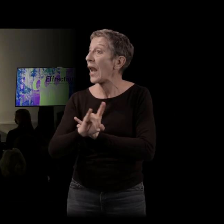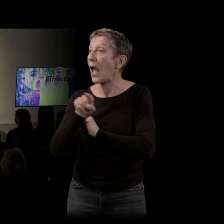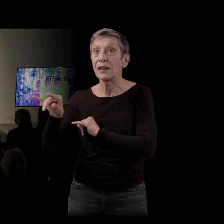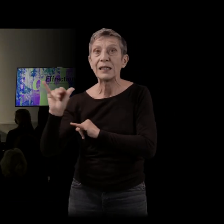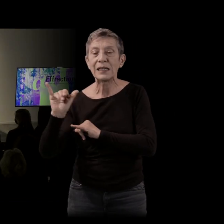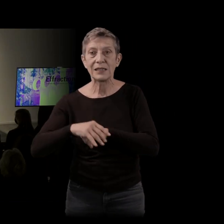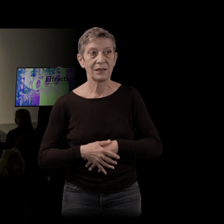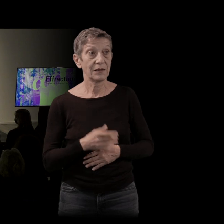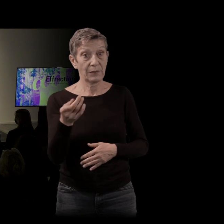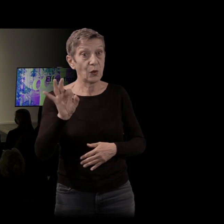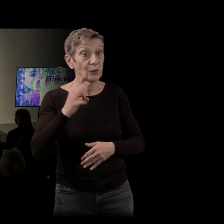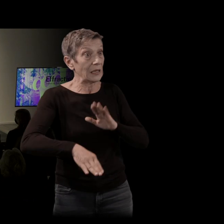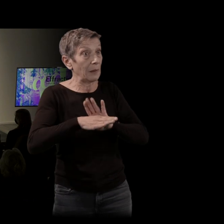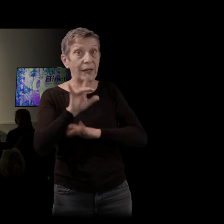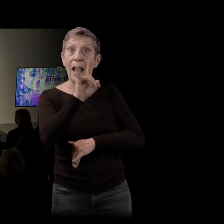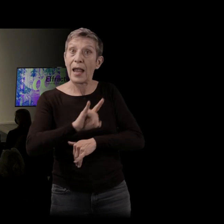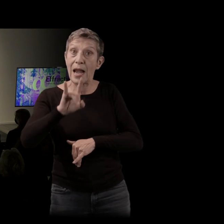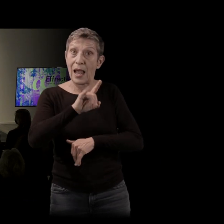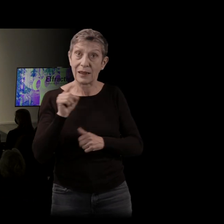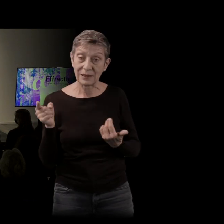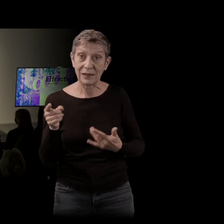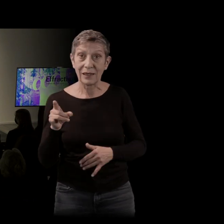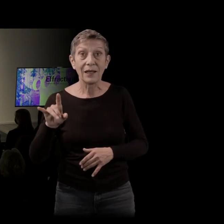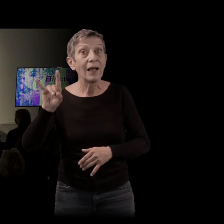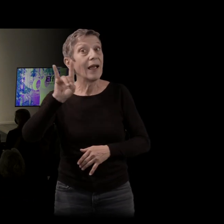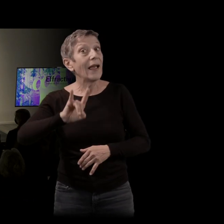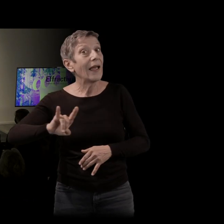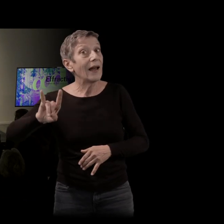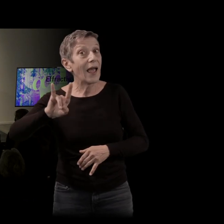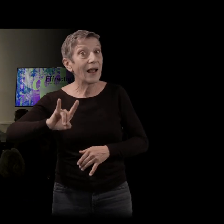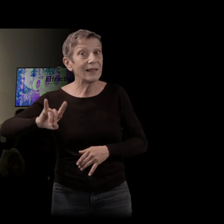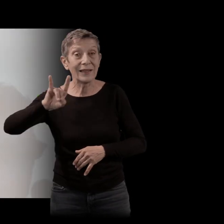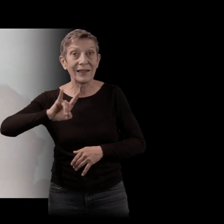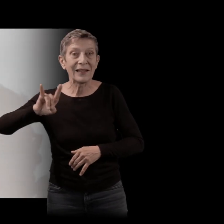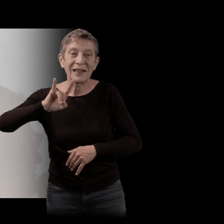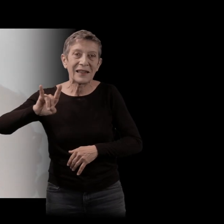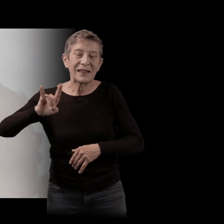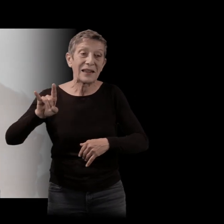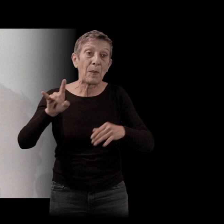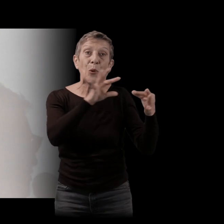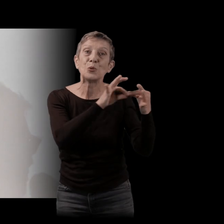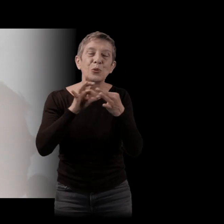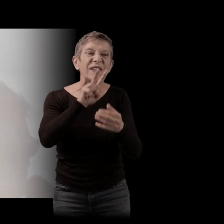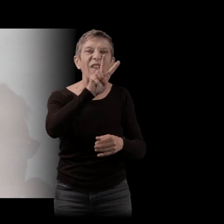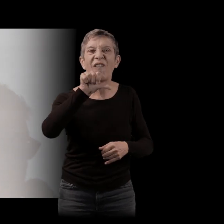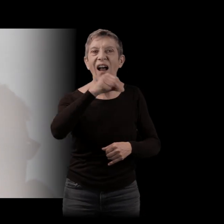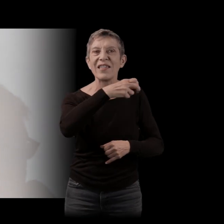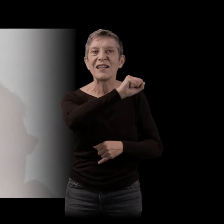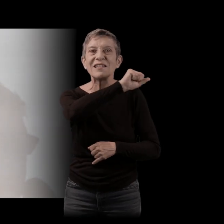alors ça part d'Hélène. Hélène qui poursuit peut-être le personnage de Vanessa dans le précédent roman. Je pense que c comme ça qu'elle est née.